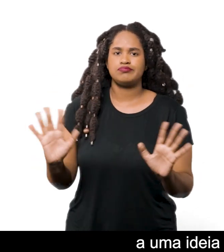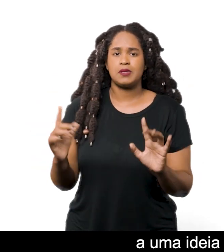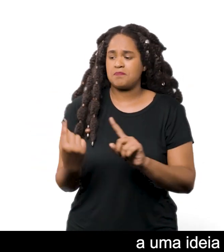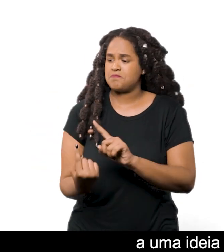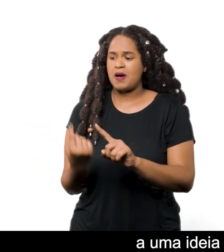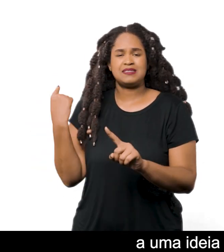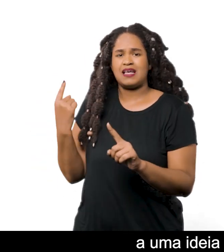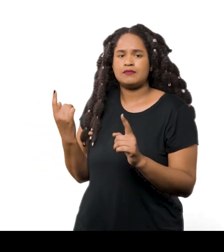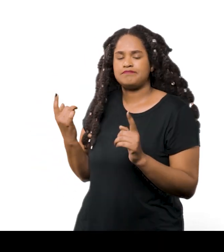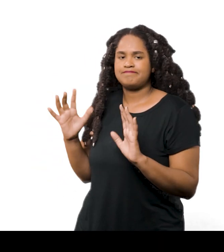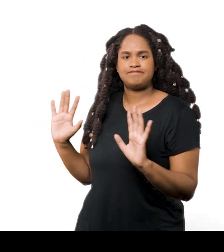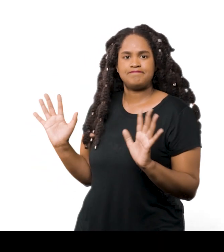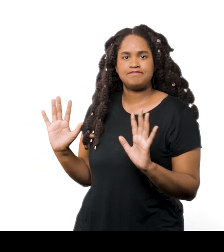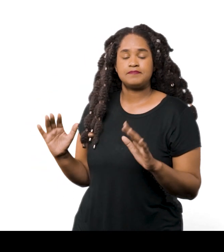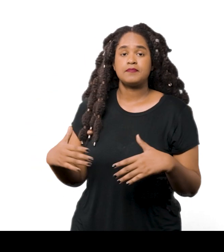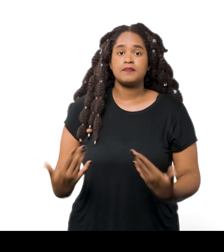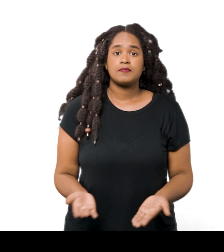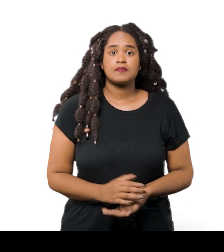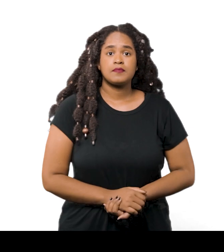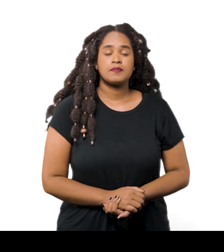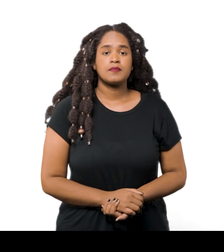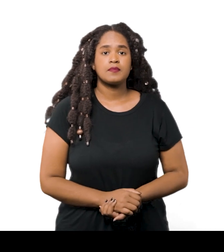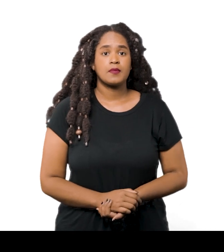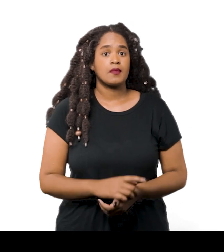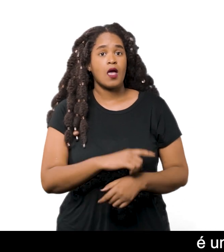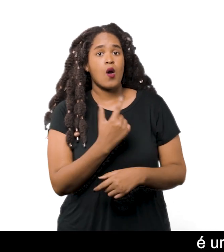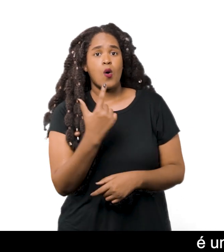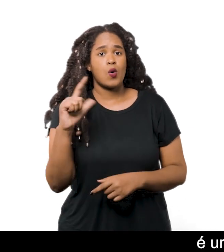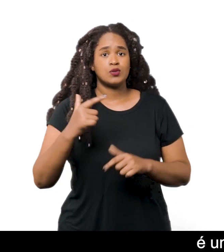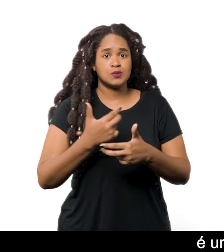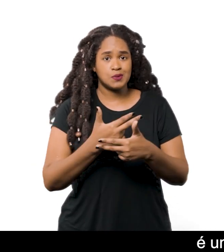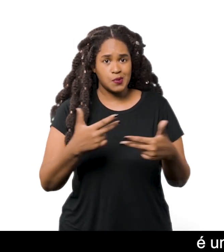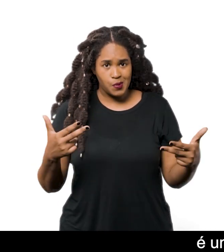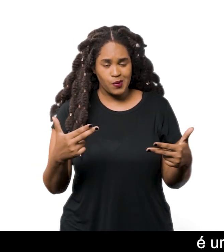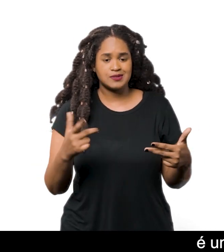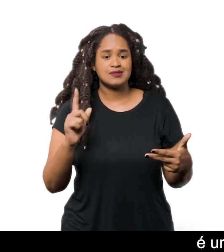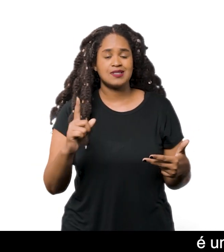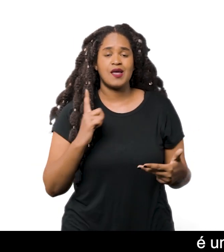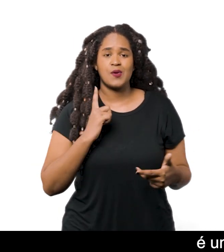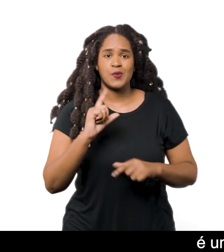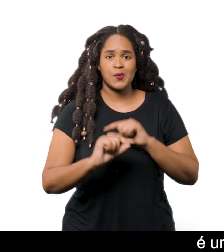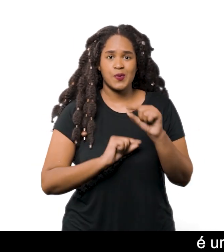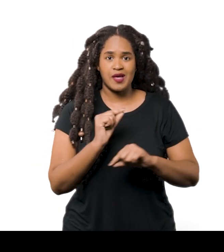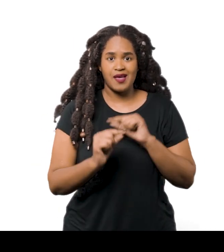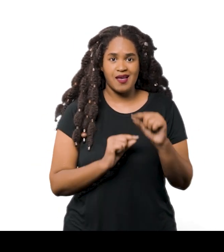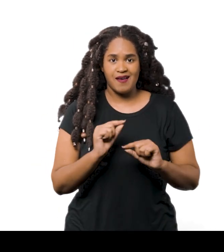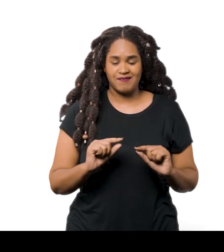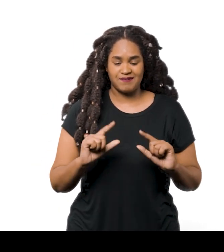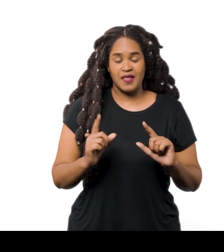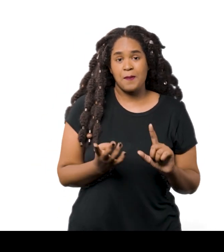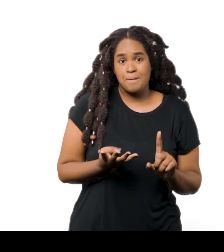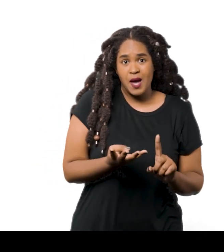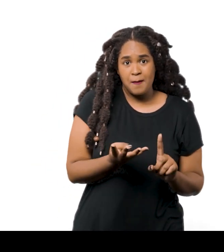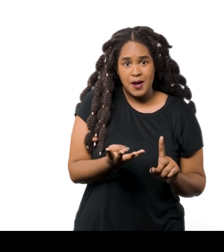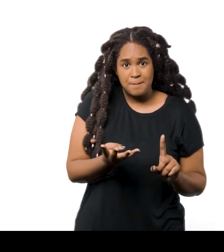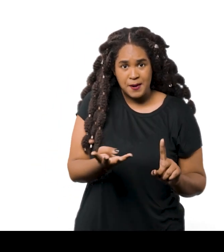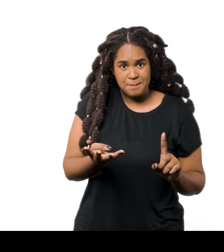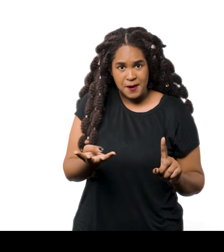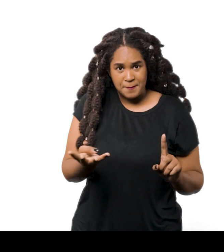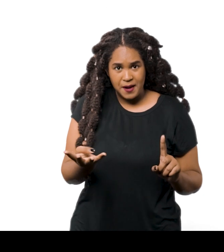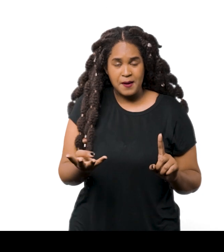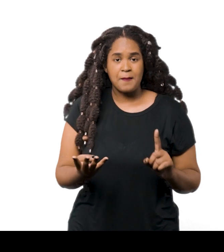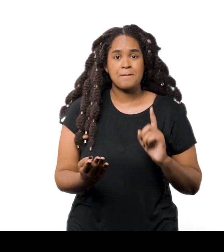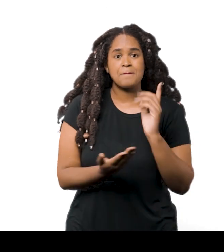passado idílico O penúltimo elemento desta vitrine é uma sequência de quatro pentes de madeira Também da coleção da